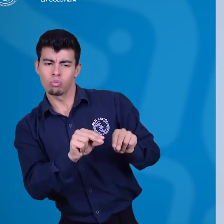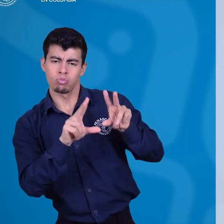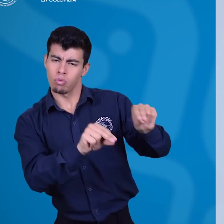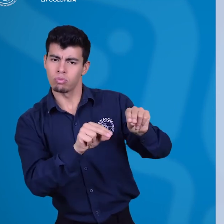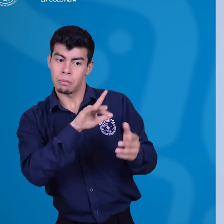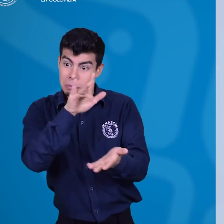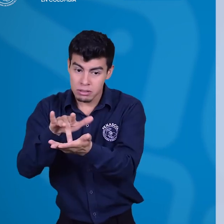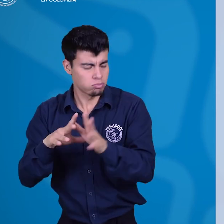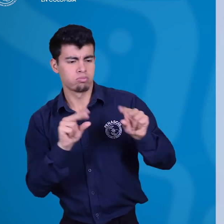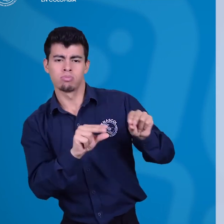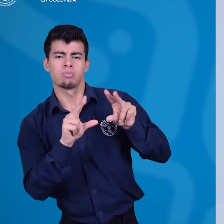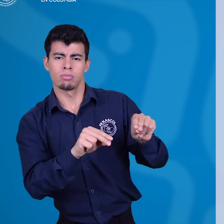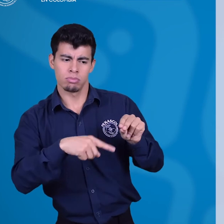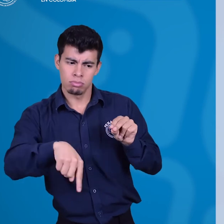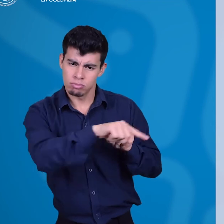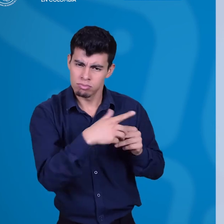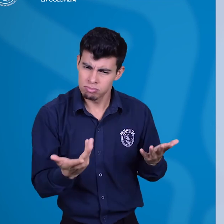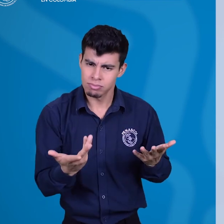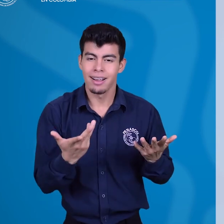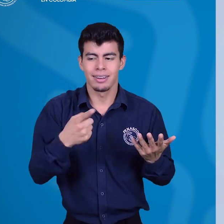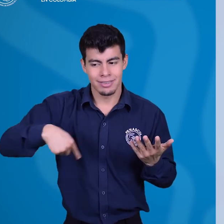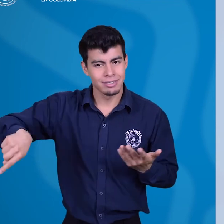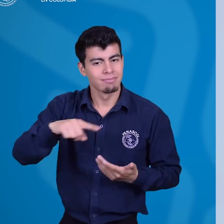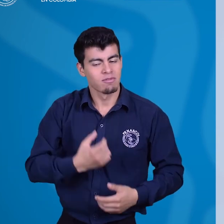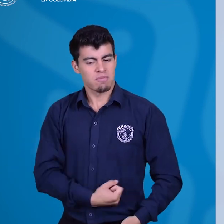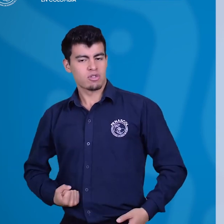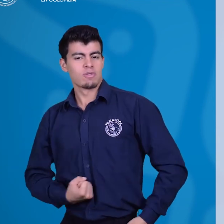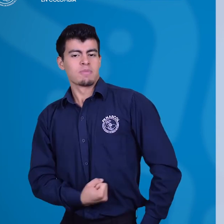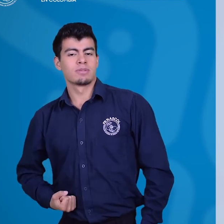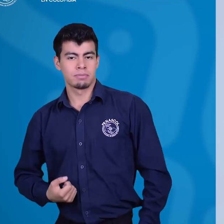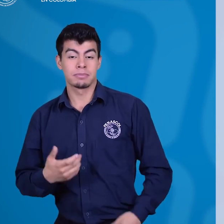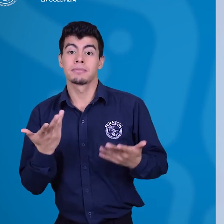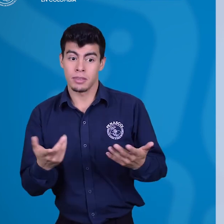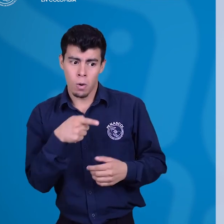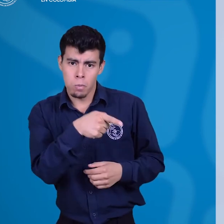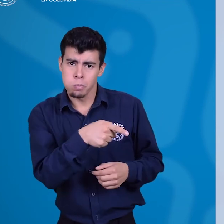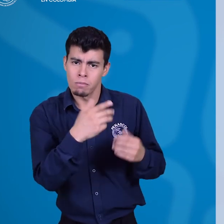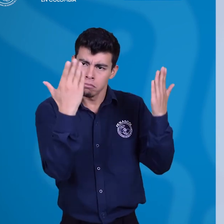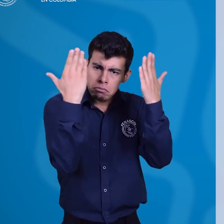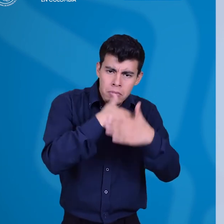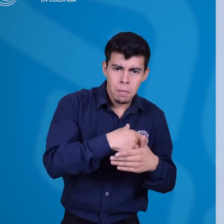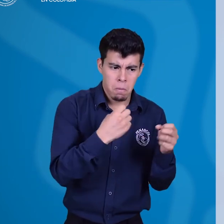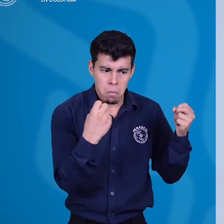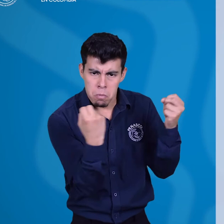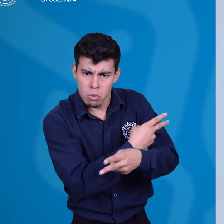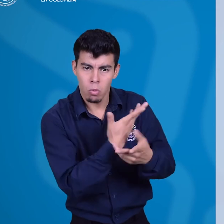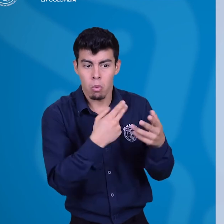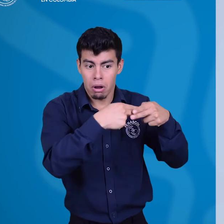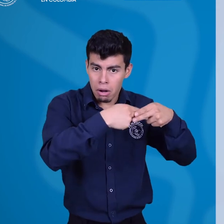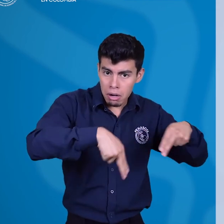participación, acceso al conocimiento y movilización al tiempo que han invisibilizado las